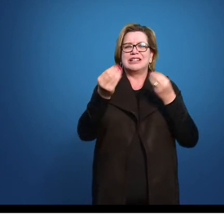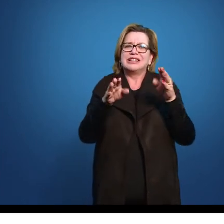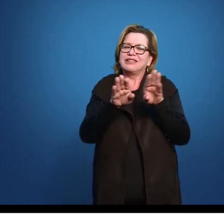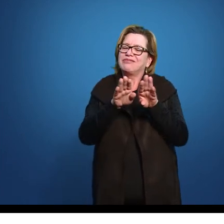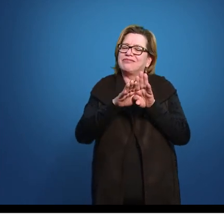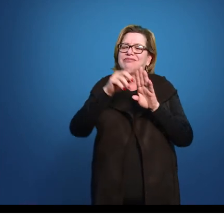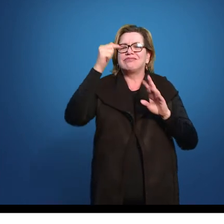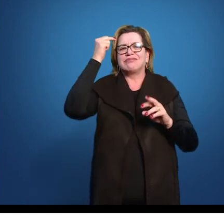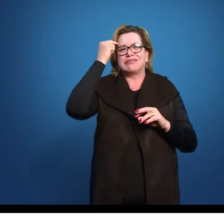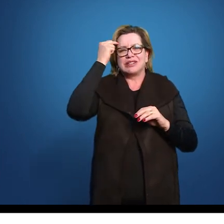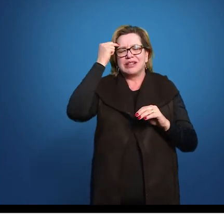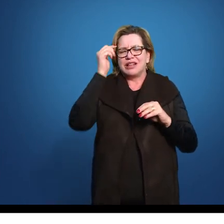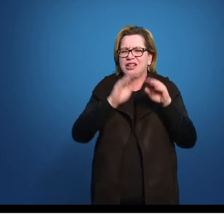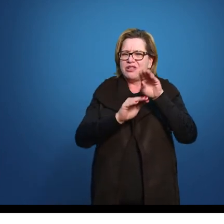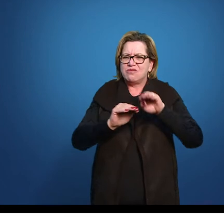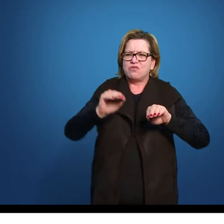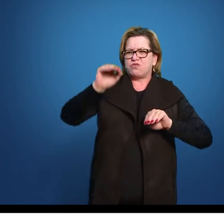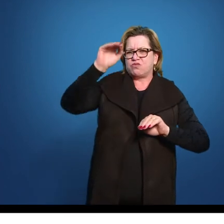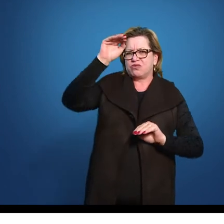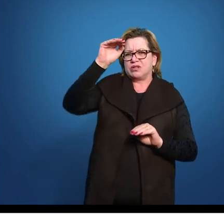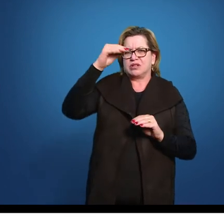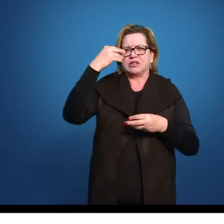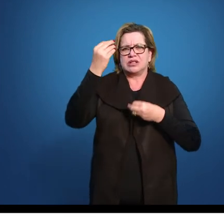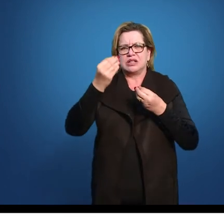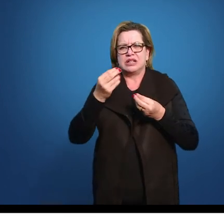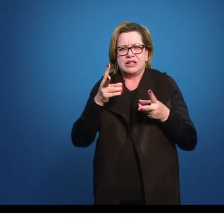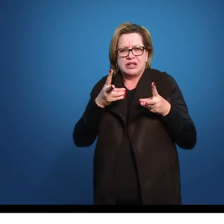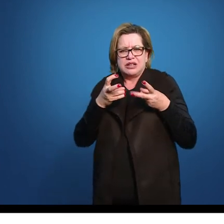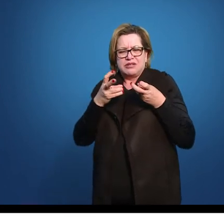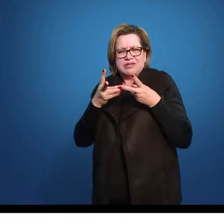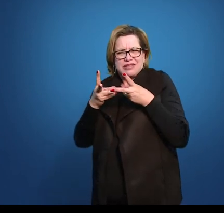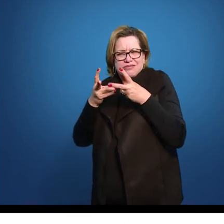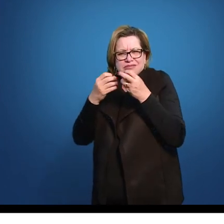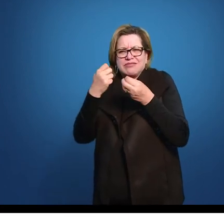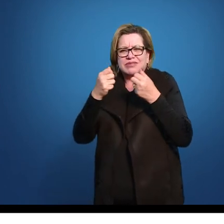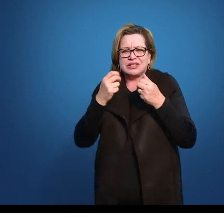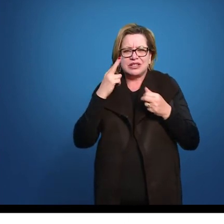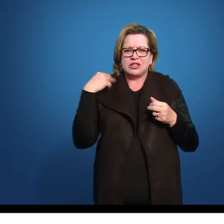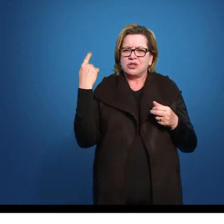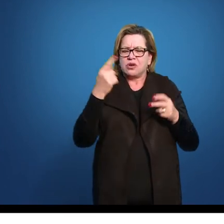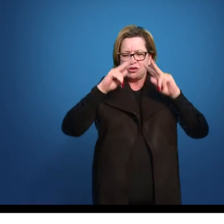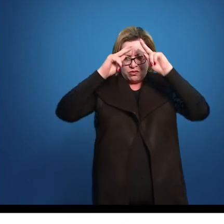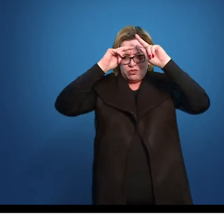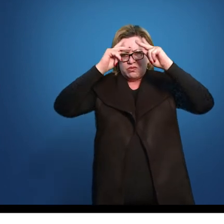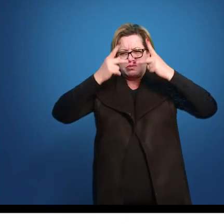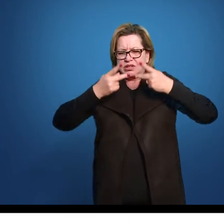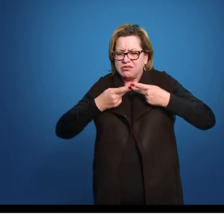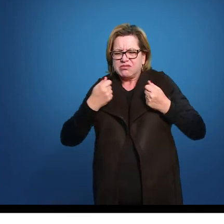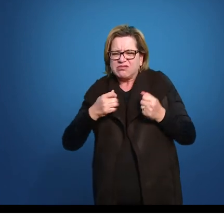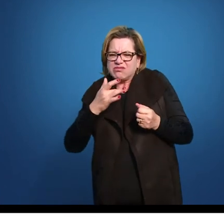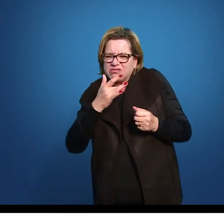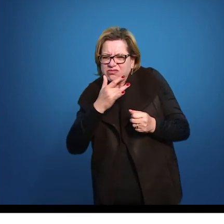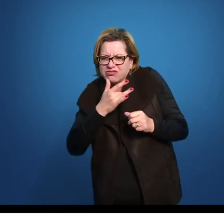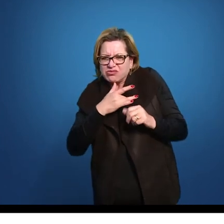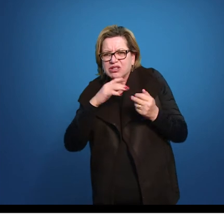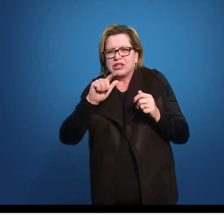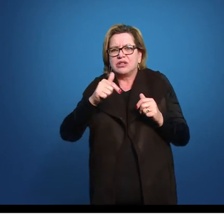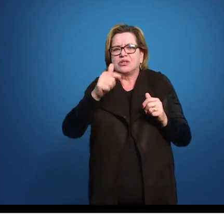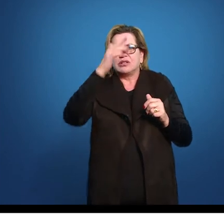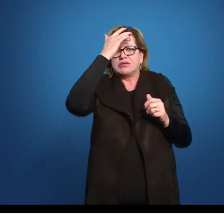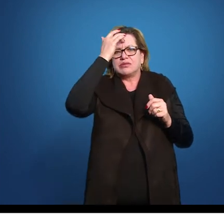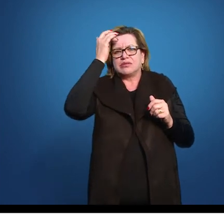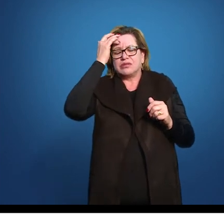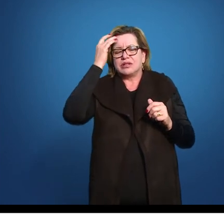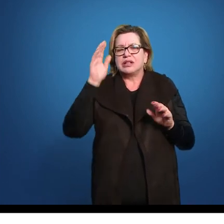pensando muito Nessas desigualdades Em como a gente Quando ser humano A gente precisa Olhar para o outro E se compadecer E esse cara É o padre